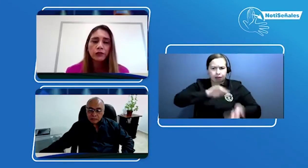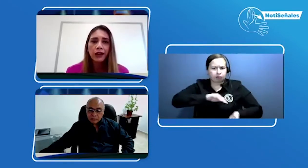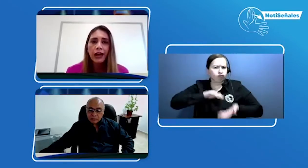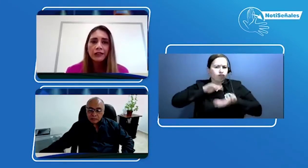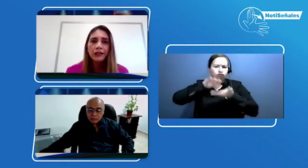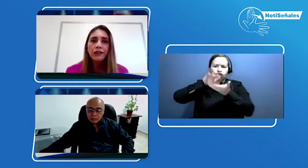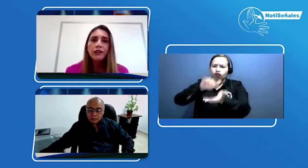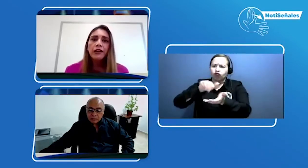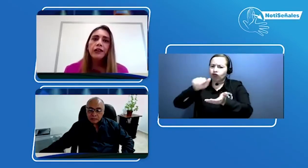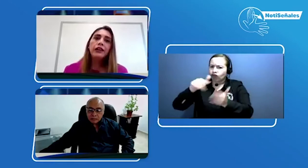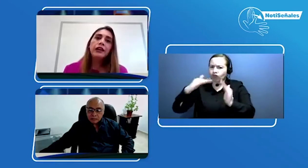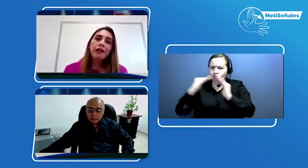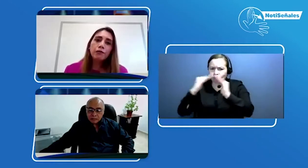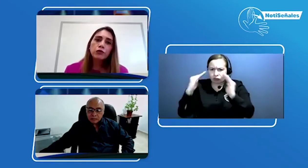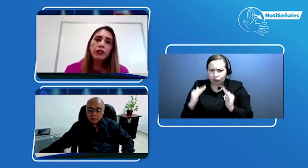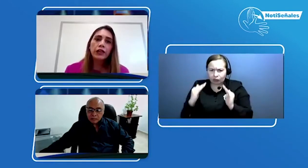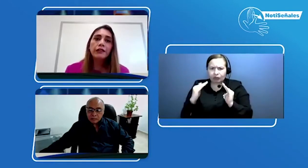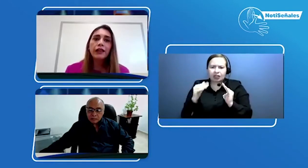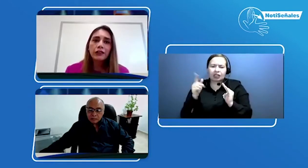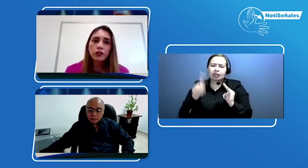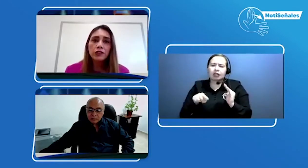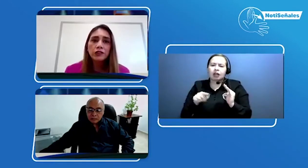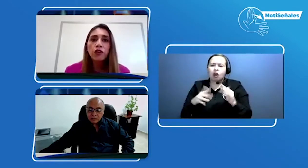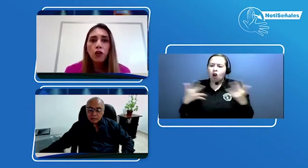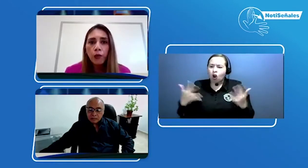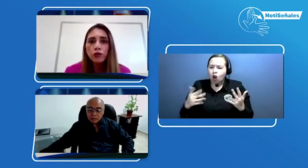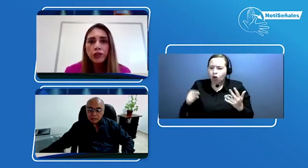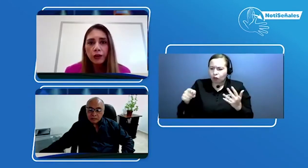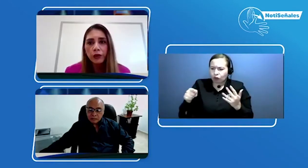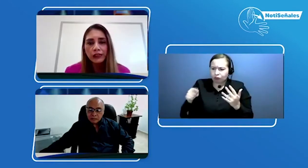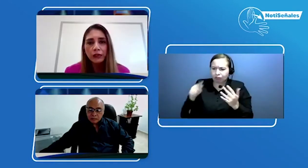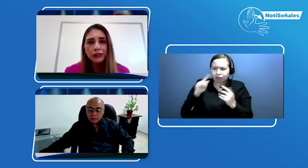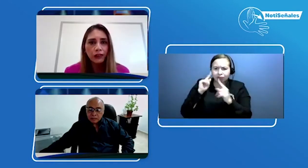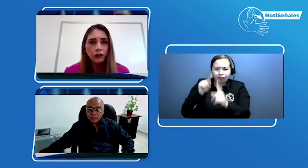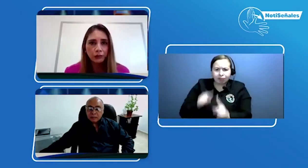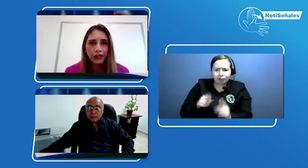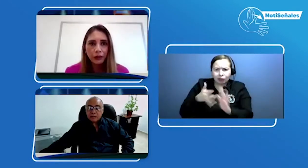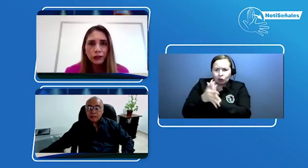a casa y le damos indicaciones de cómo usar correctamente los medicamentos.